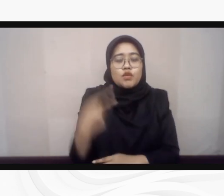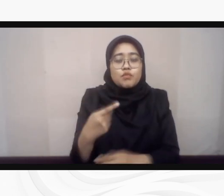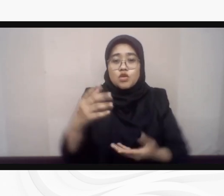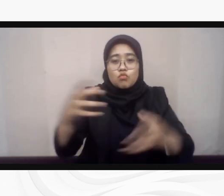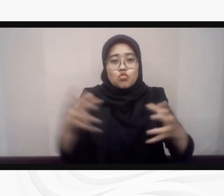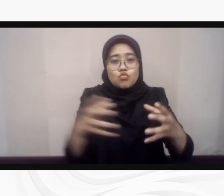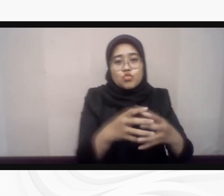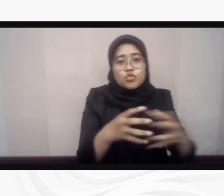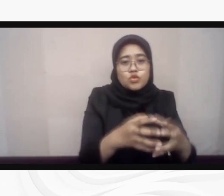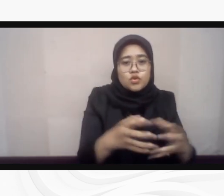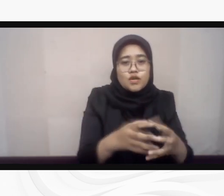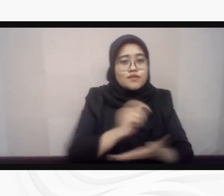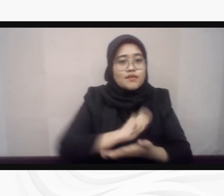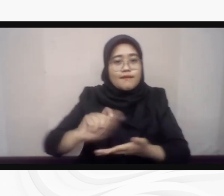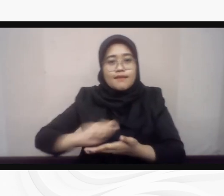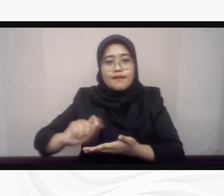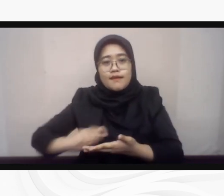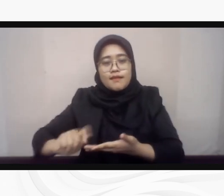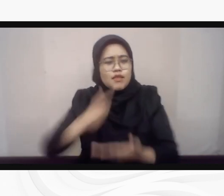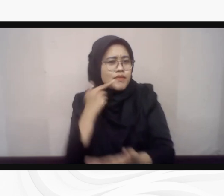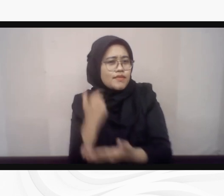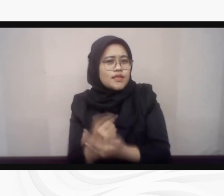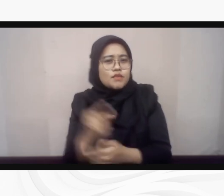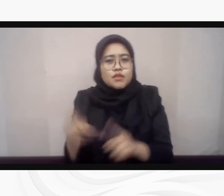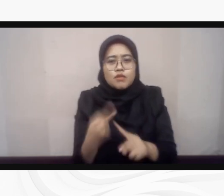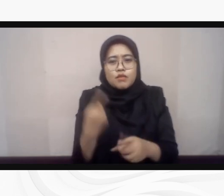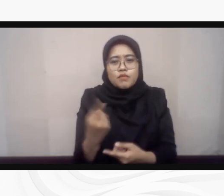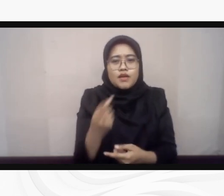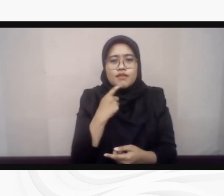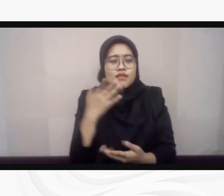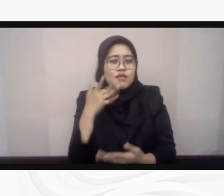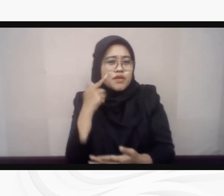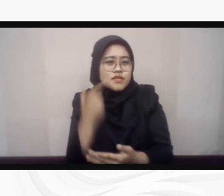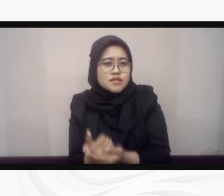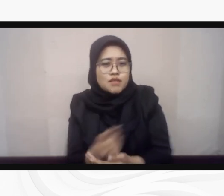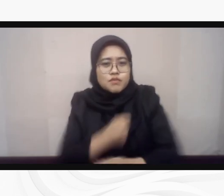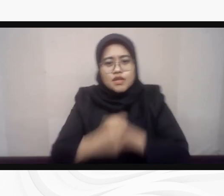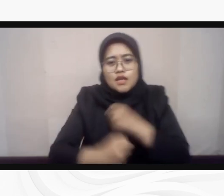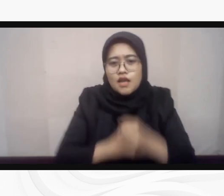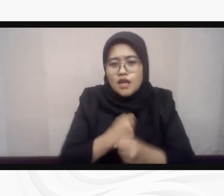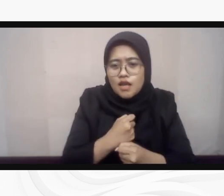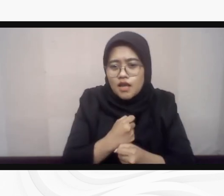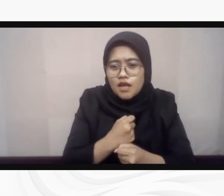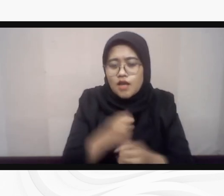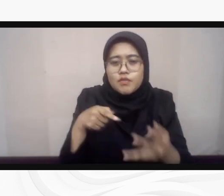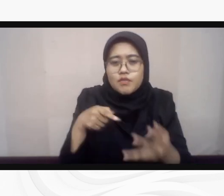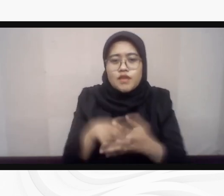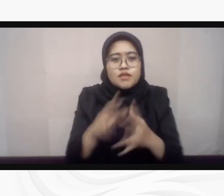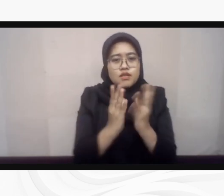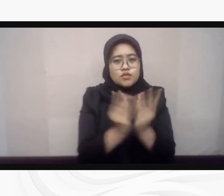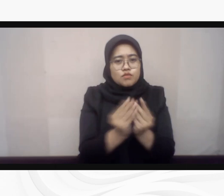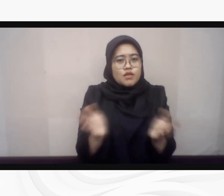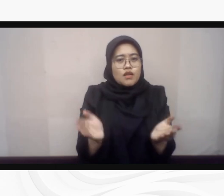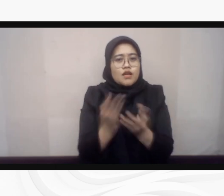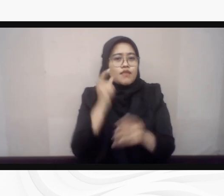krusial. Pertama, mengenai kepastian penyenggaraan pilkada yang inklusif. Berangkat dari refleksi pemilu lalu,